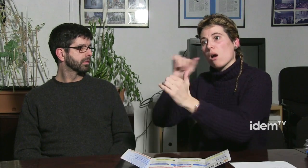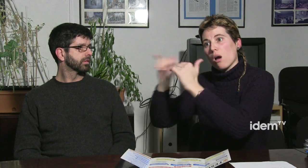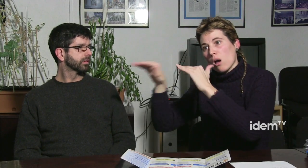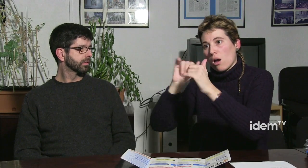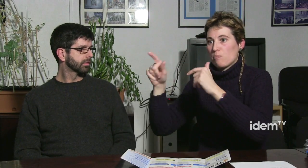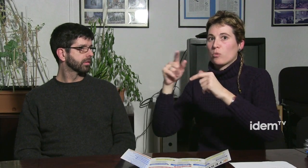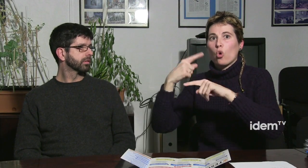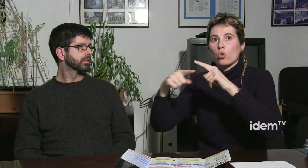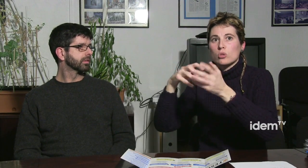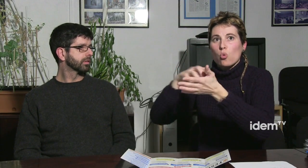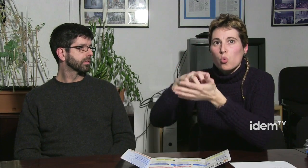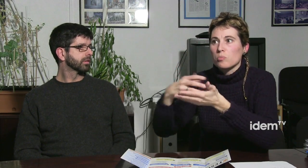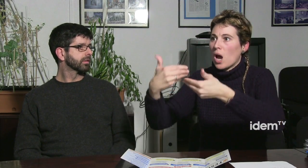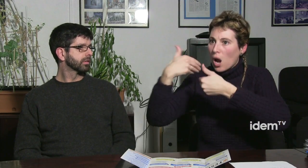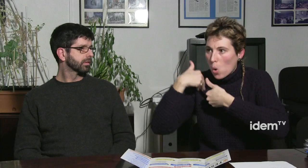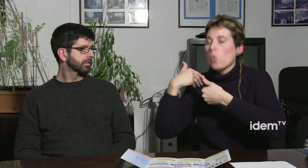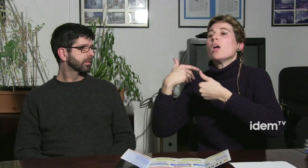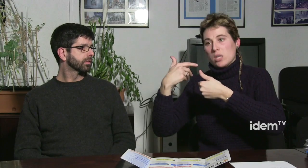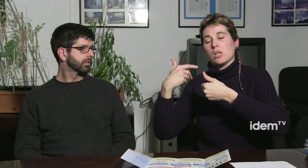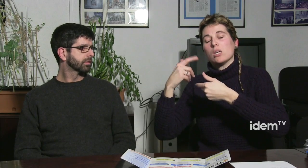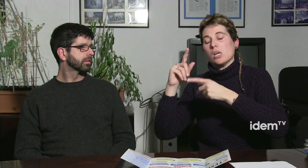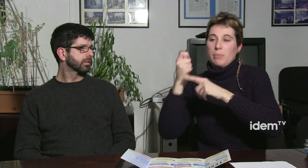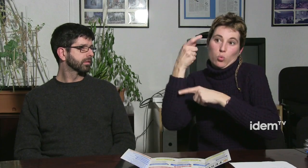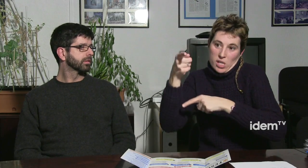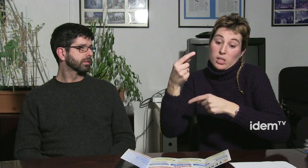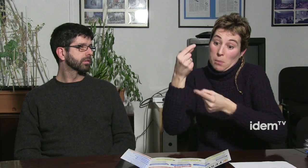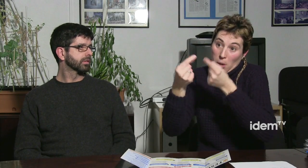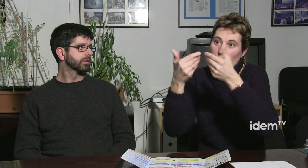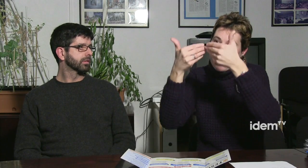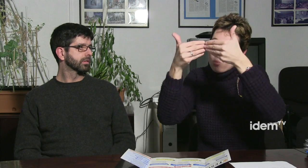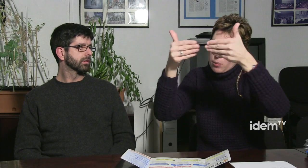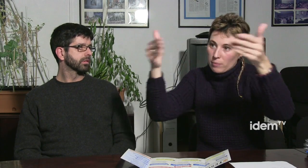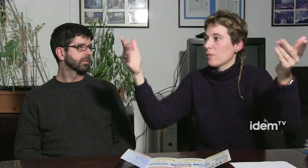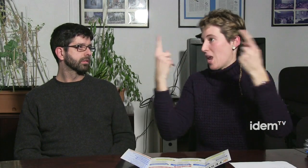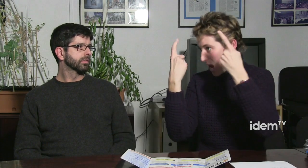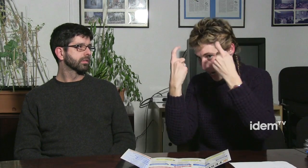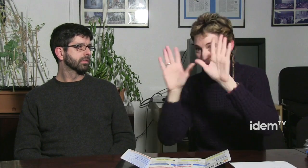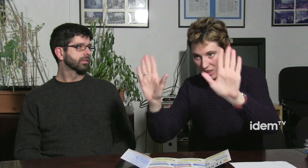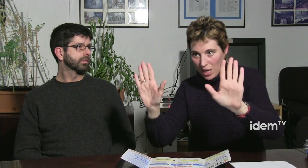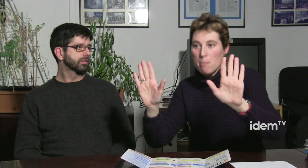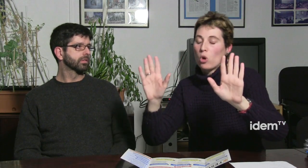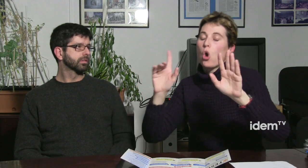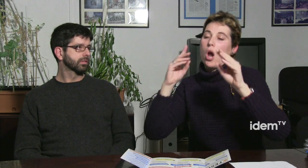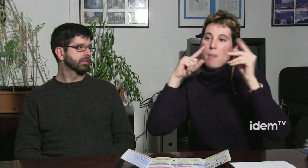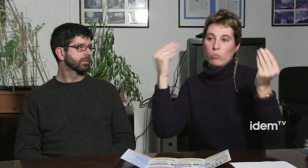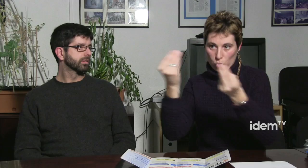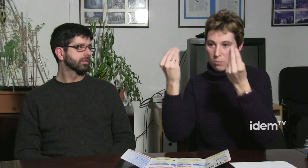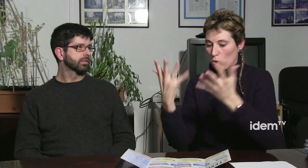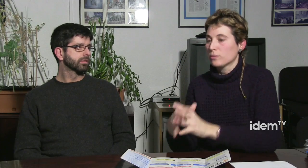molt més si tenen dubte si tenen dubte si tenen qualsevol tema poden comunicar-se per